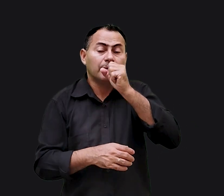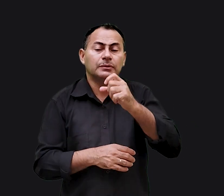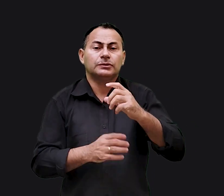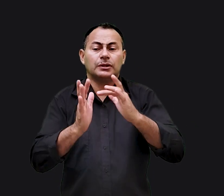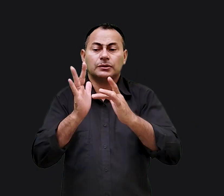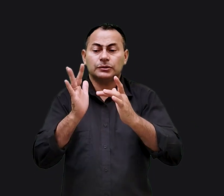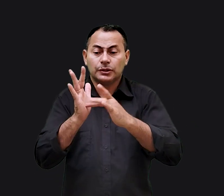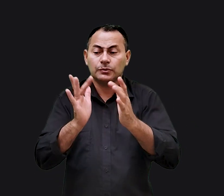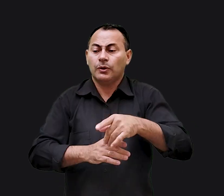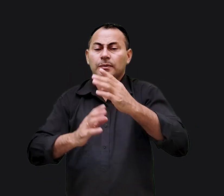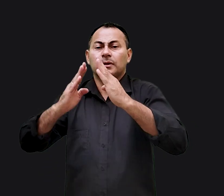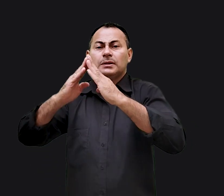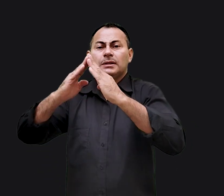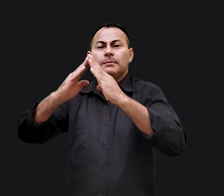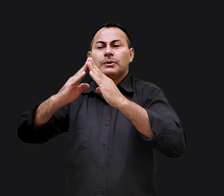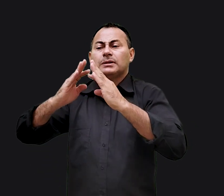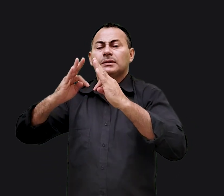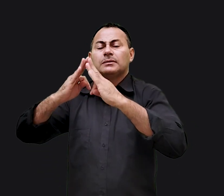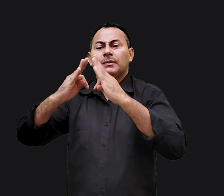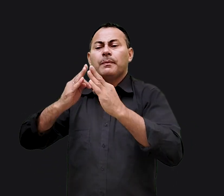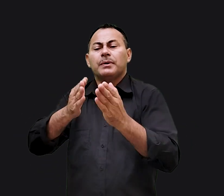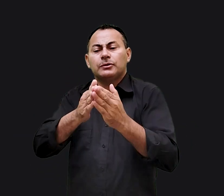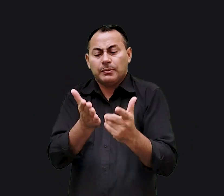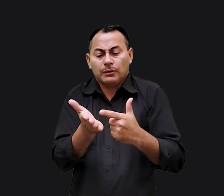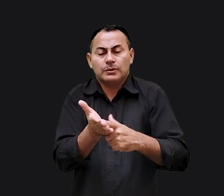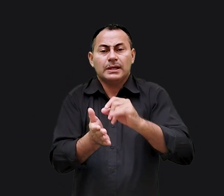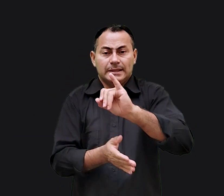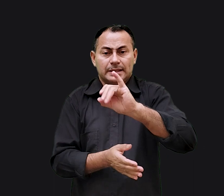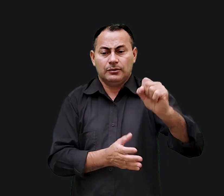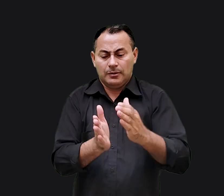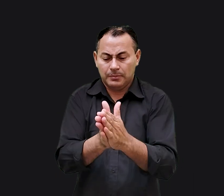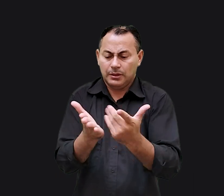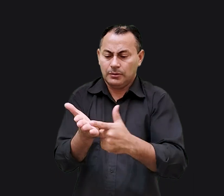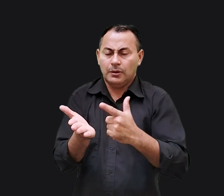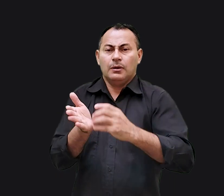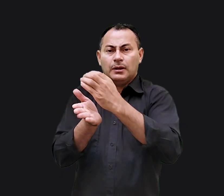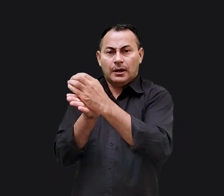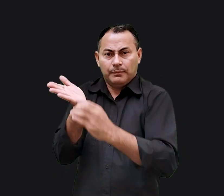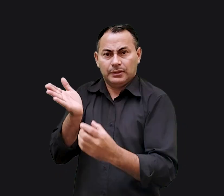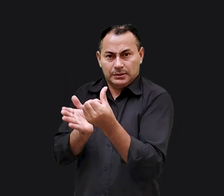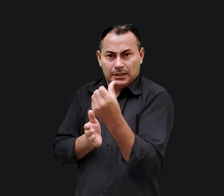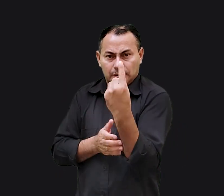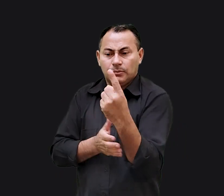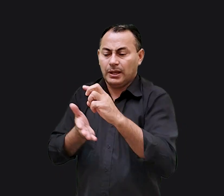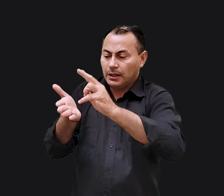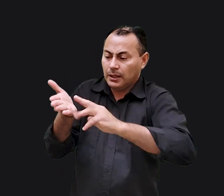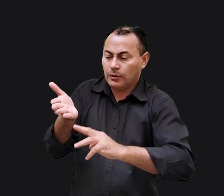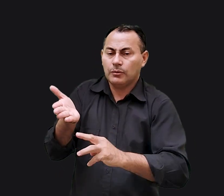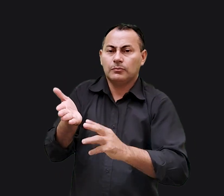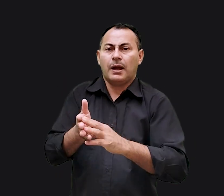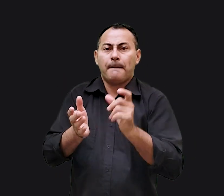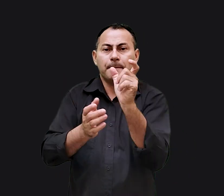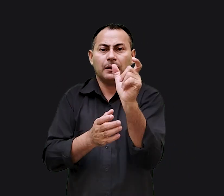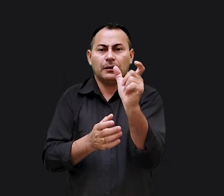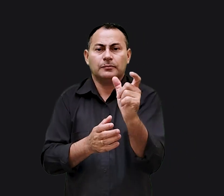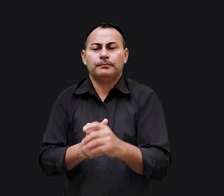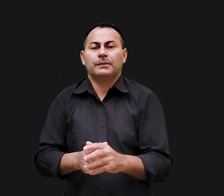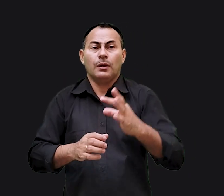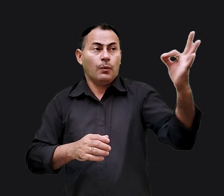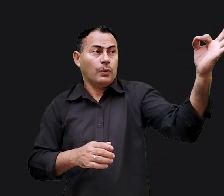para a sinagoga de sua cidade natal e pediu pelo livro de Isaías. Ele abriu o livro no capítulo 61 e leu as seguintes palavras